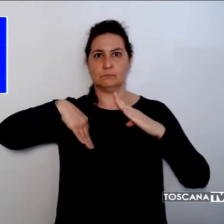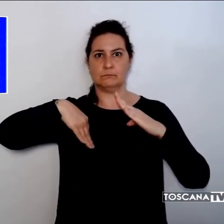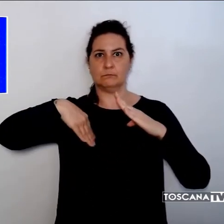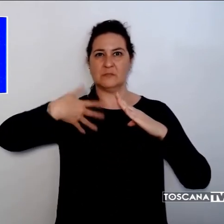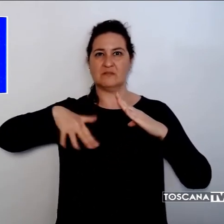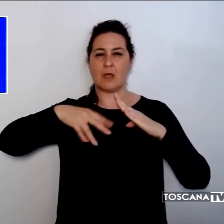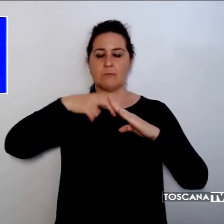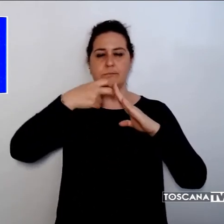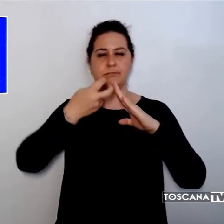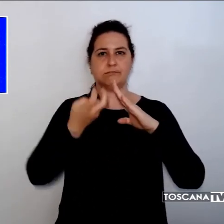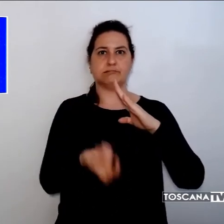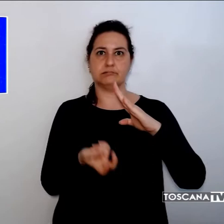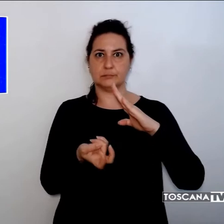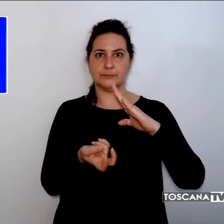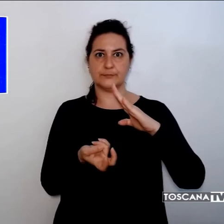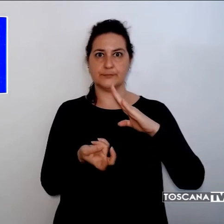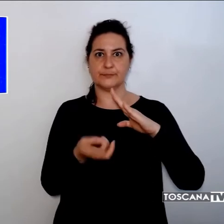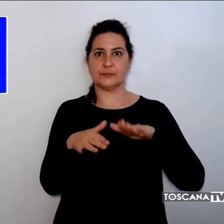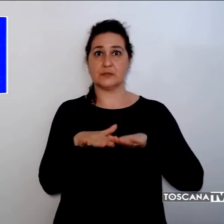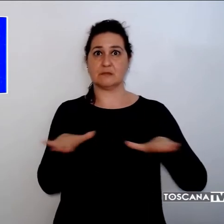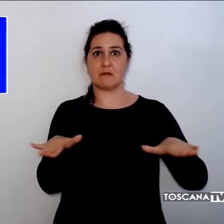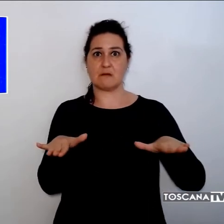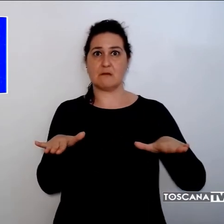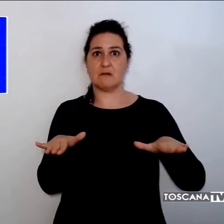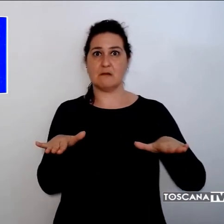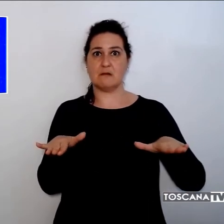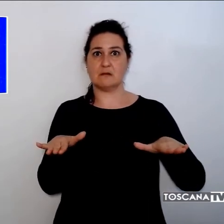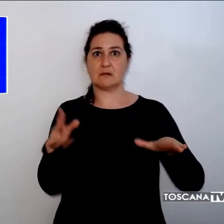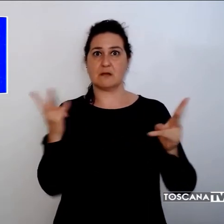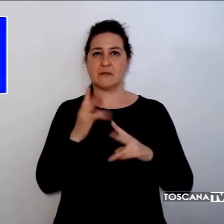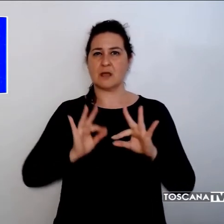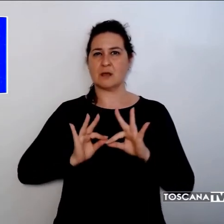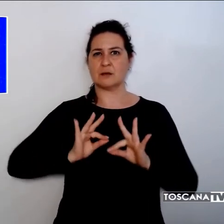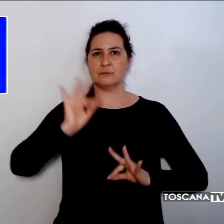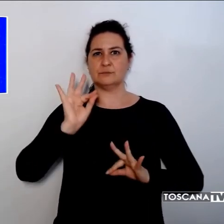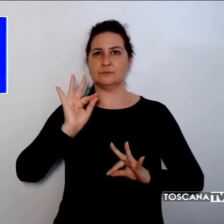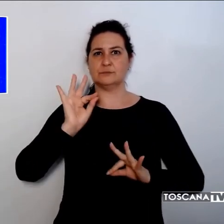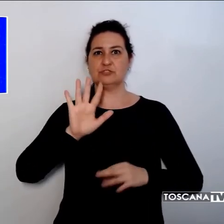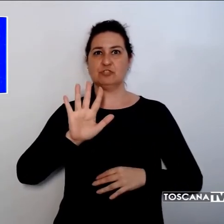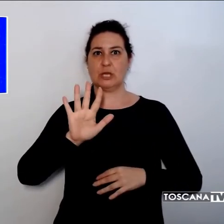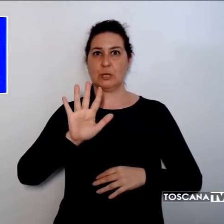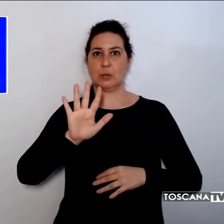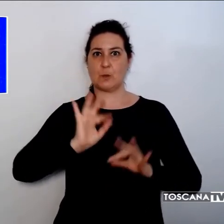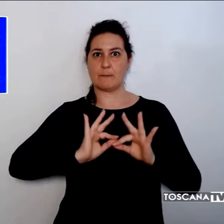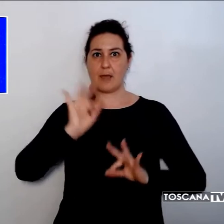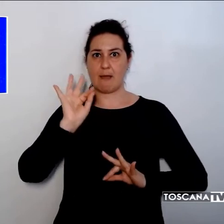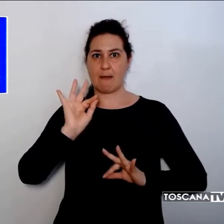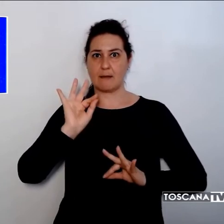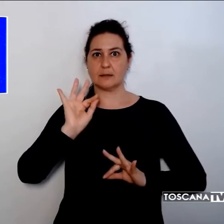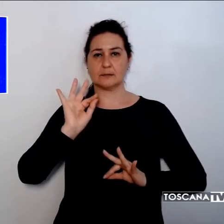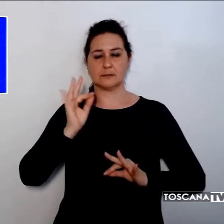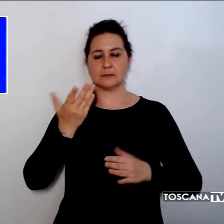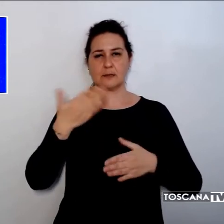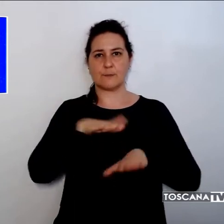precipitare a terra. Purtroppo il volo, da un'altezza di circa 5 metri, non ha lasciato scampo all